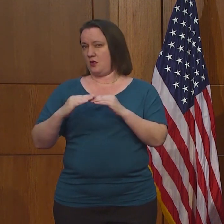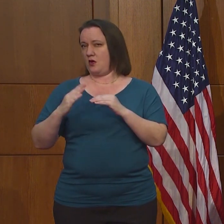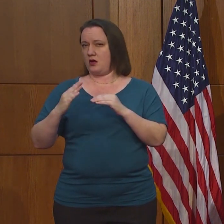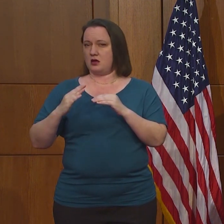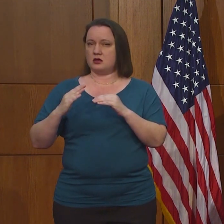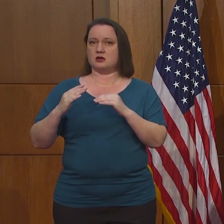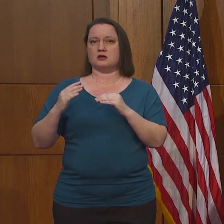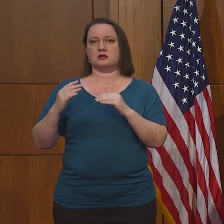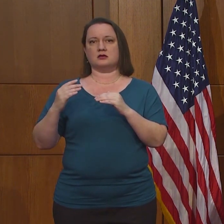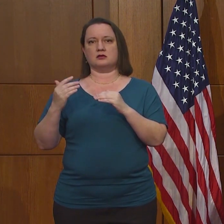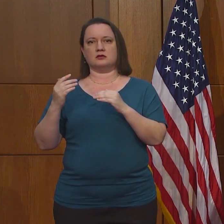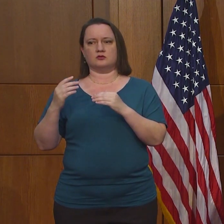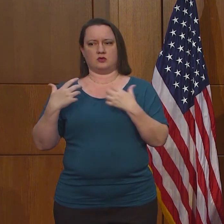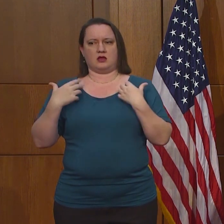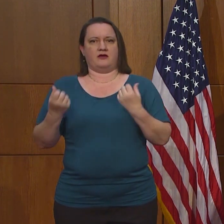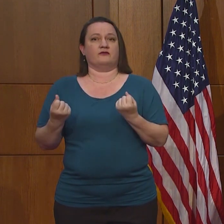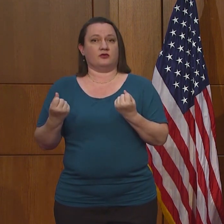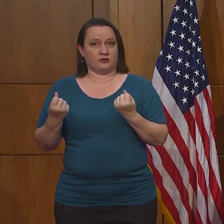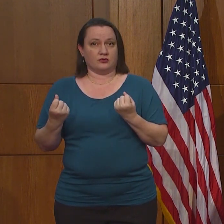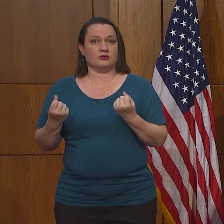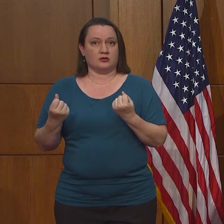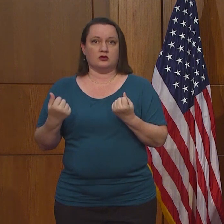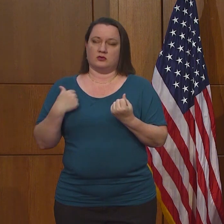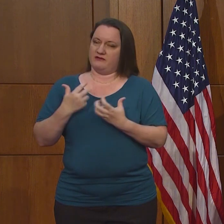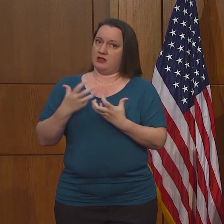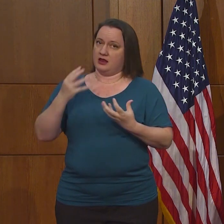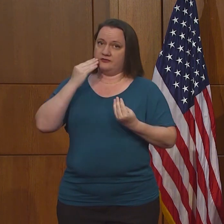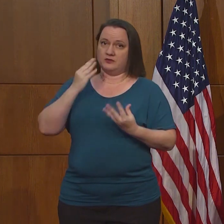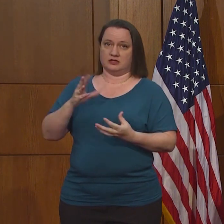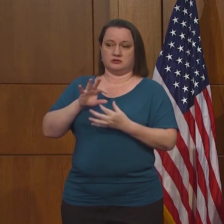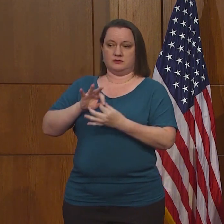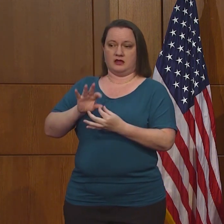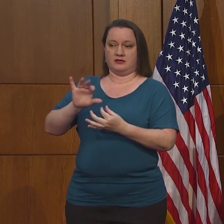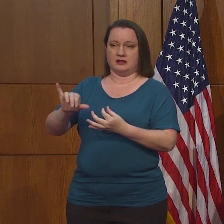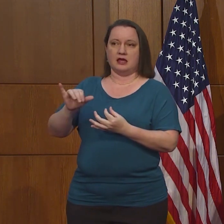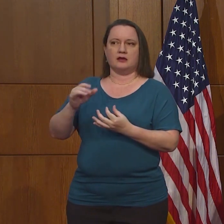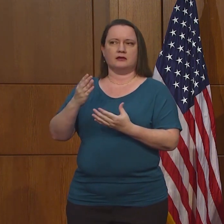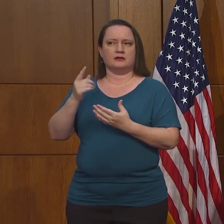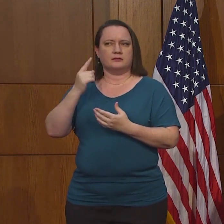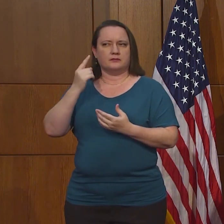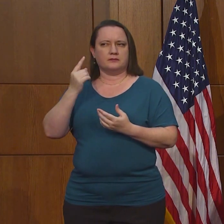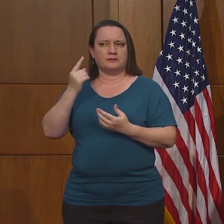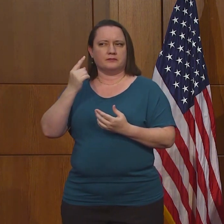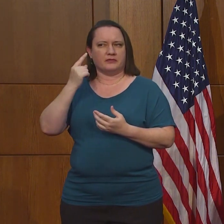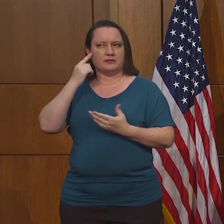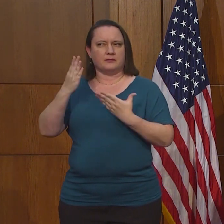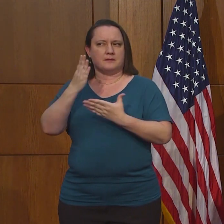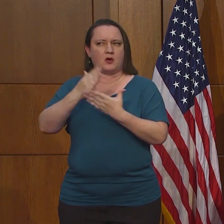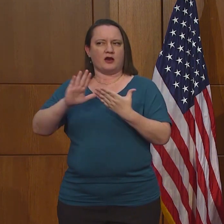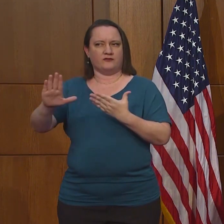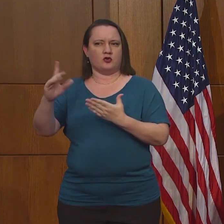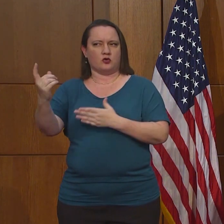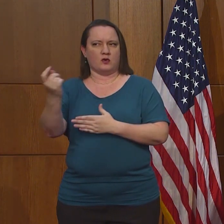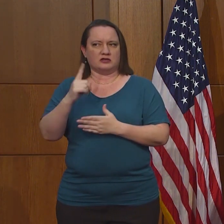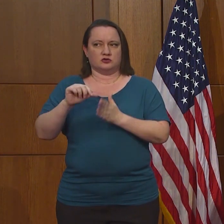Más o menos el 95% de la gente se ha recuperado del COVID-19.